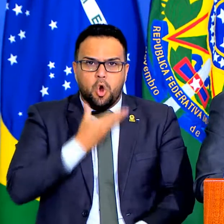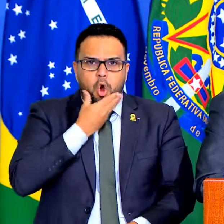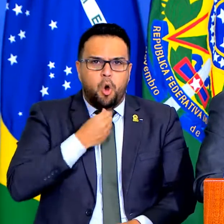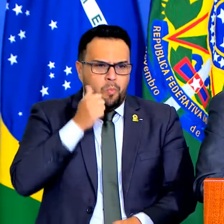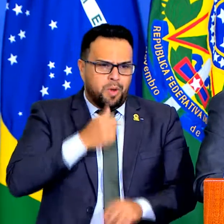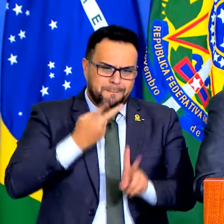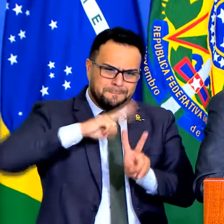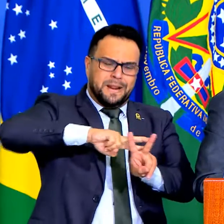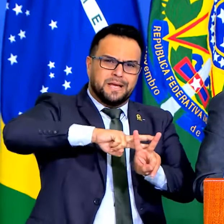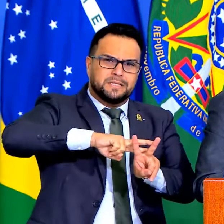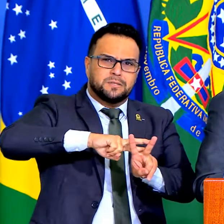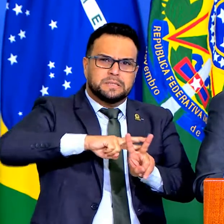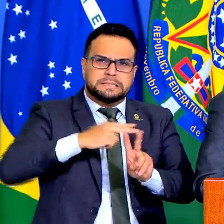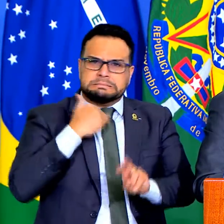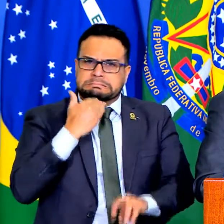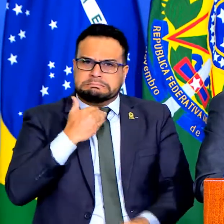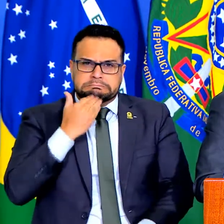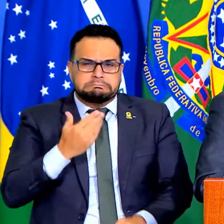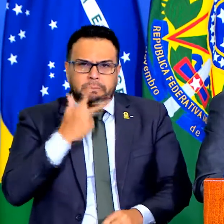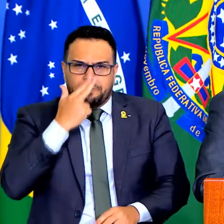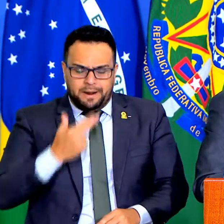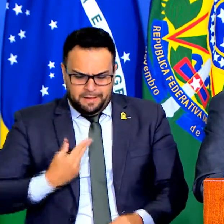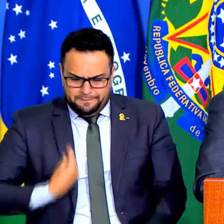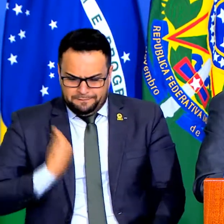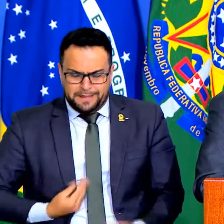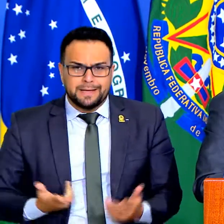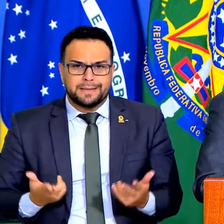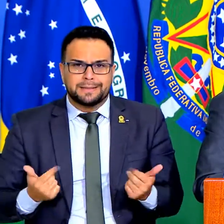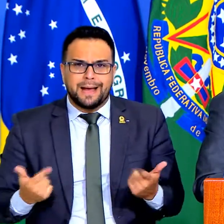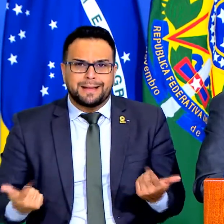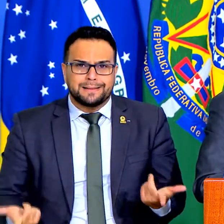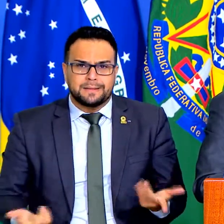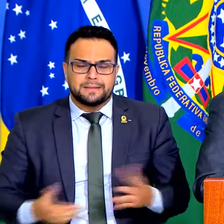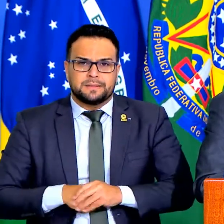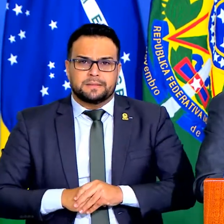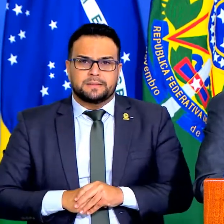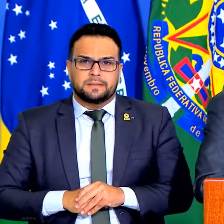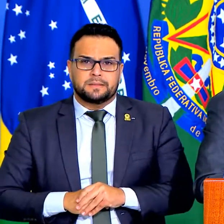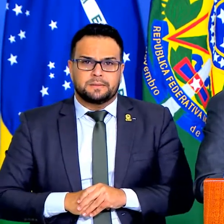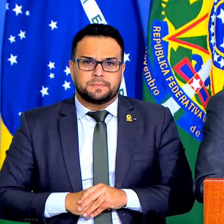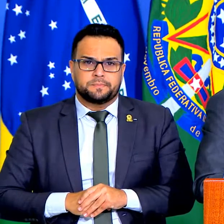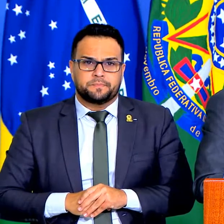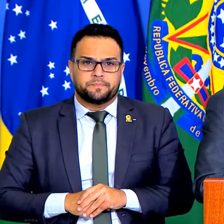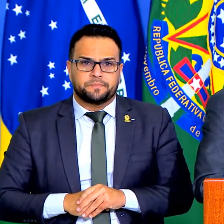não tem vida, não é uma briga política para o ano que vem,